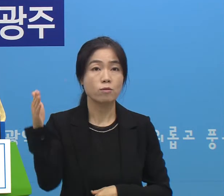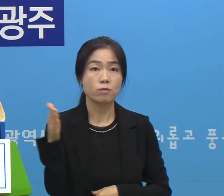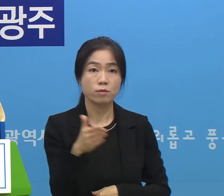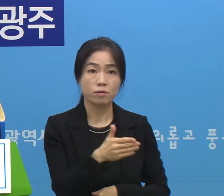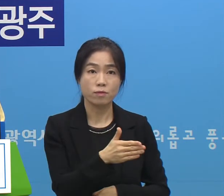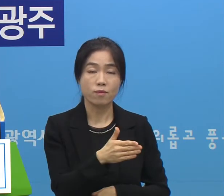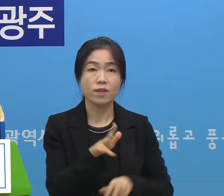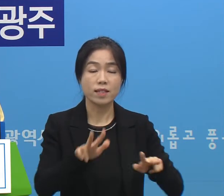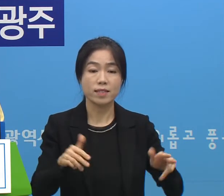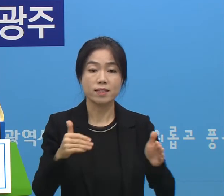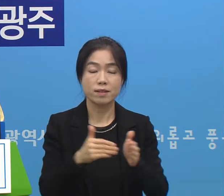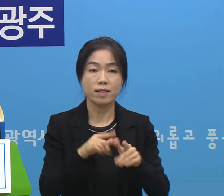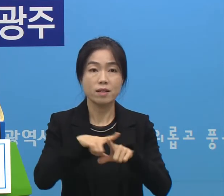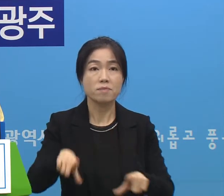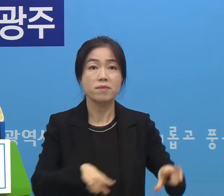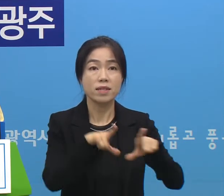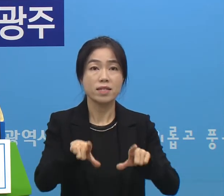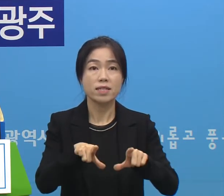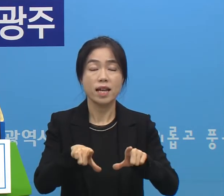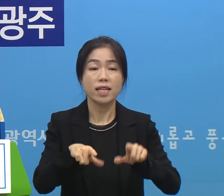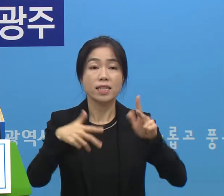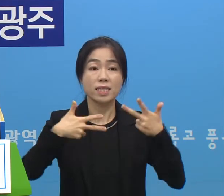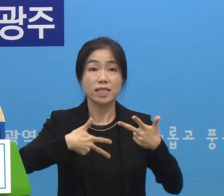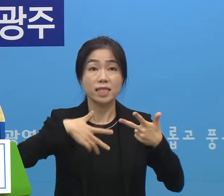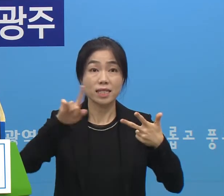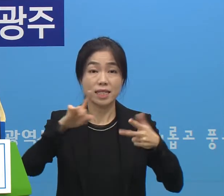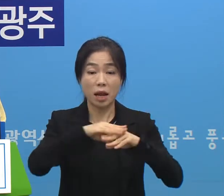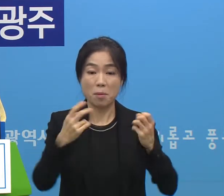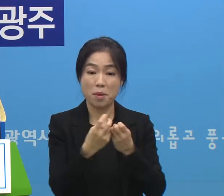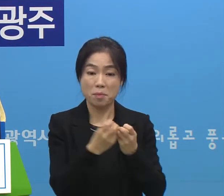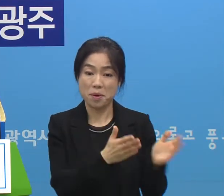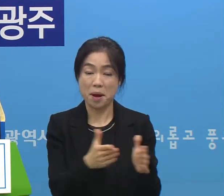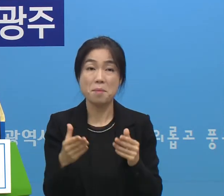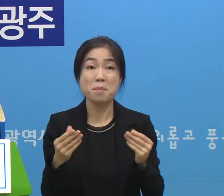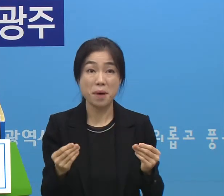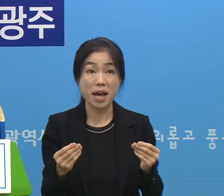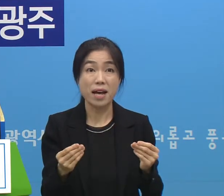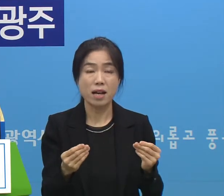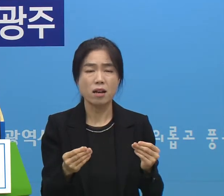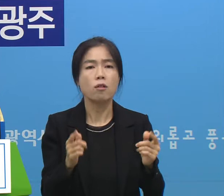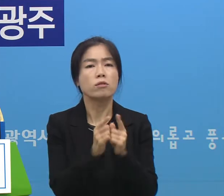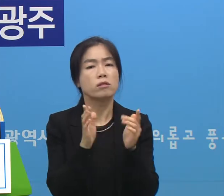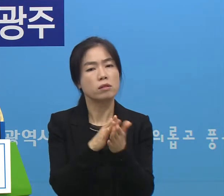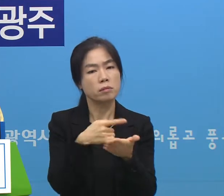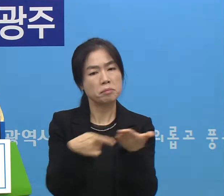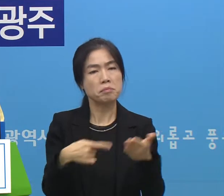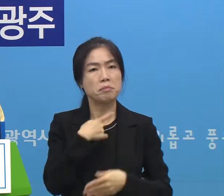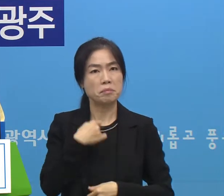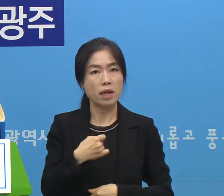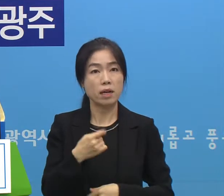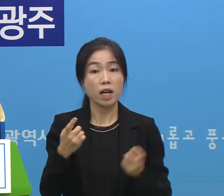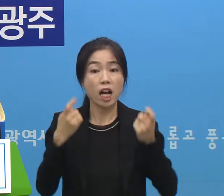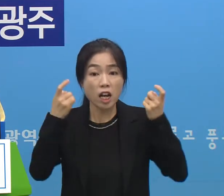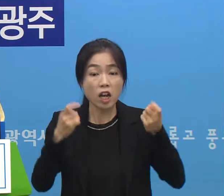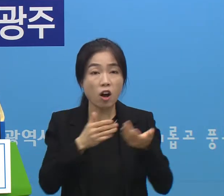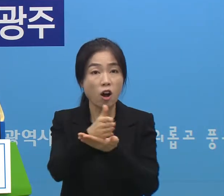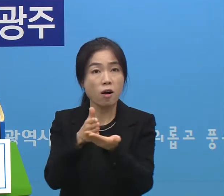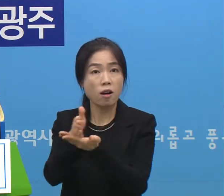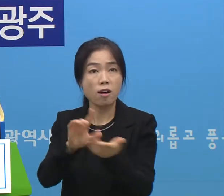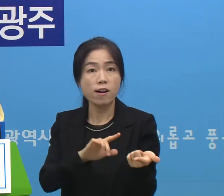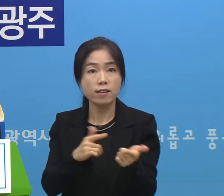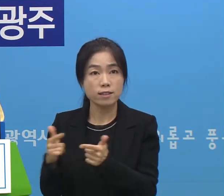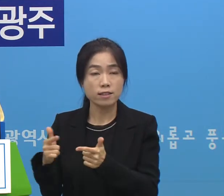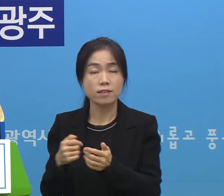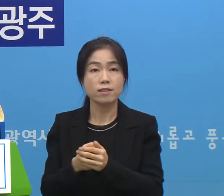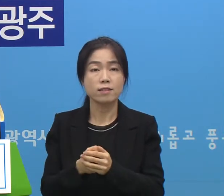그동안 저희가 민생 7차 대책까지 만들었는데 직접적인 타격이 많이 받은 여행업계 등 우리가